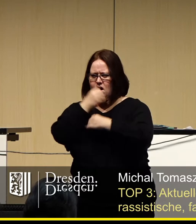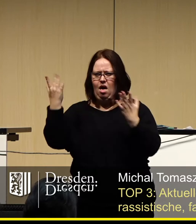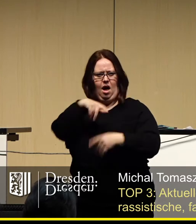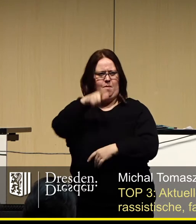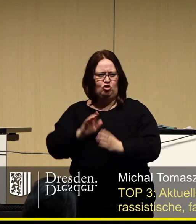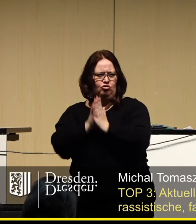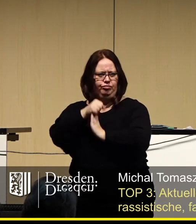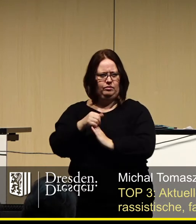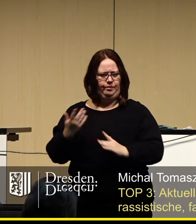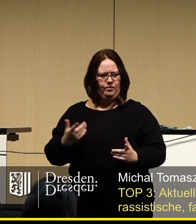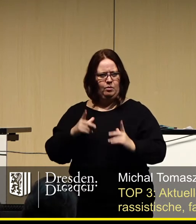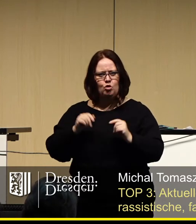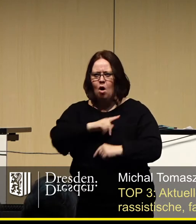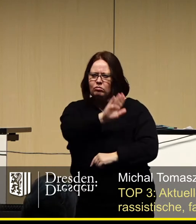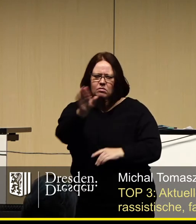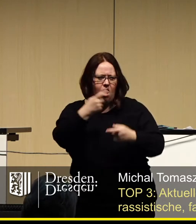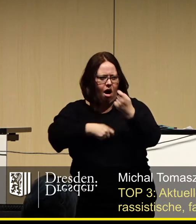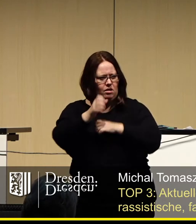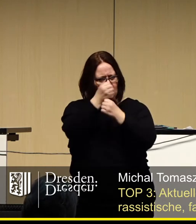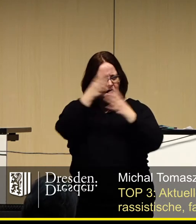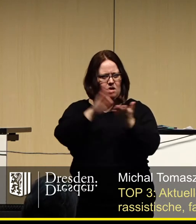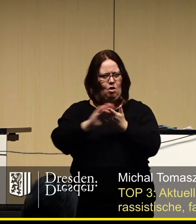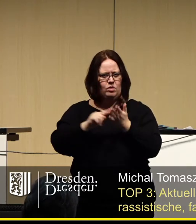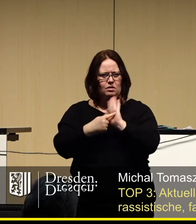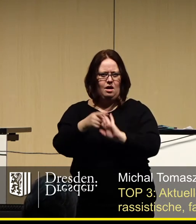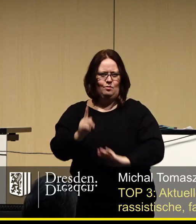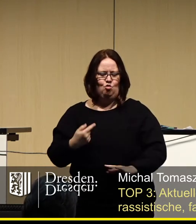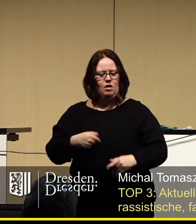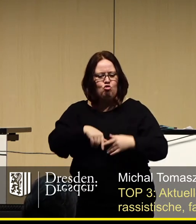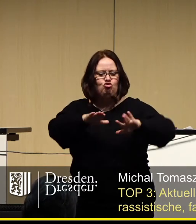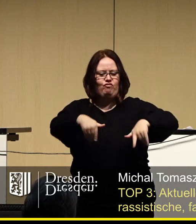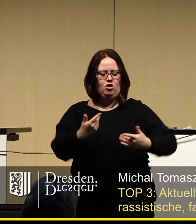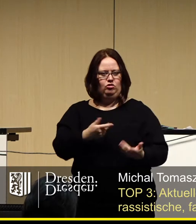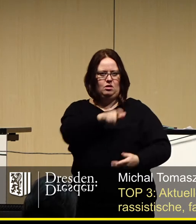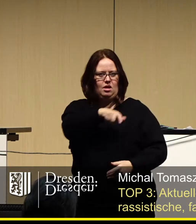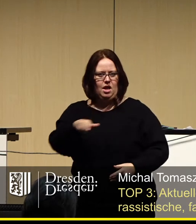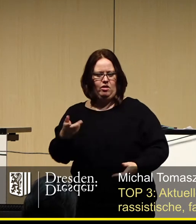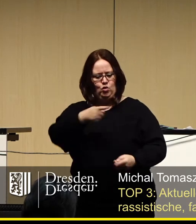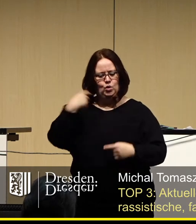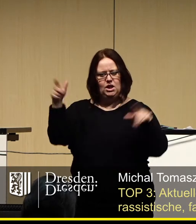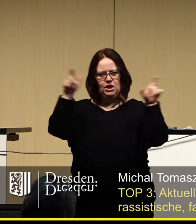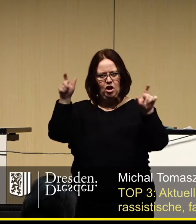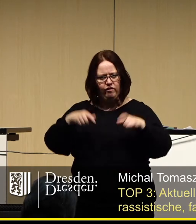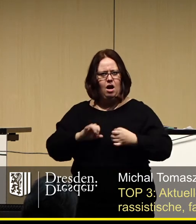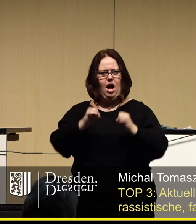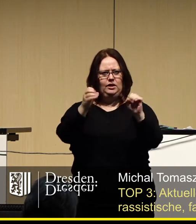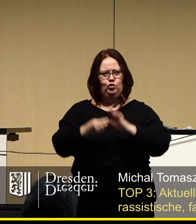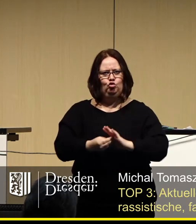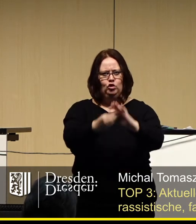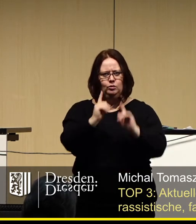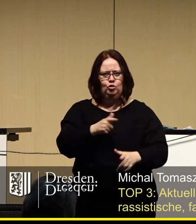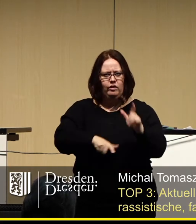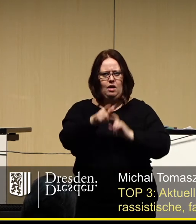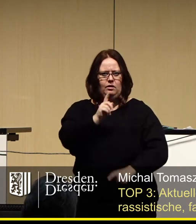entmenschlichend, so muss ihr Handeln eindeutig und klar die Rechte der schwächsten Glieder unserer Gesellschaft aktiv und entschlossen